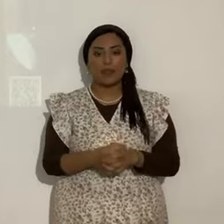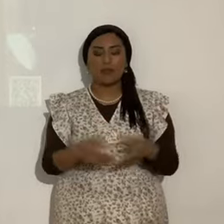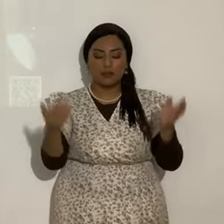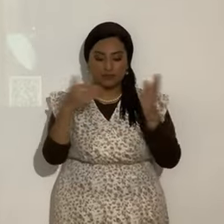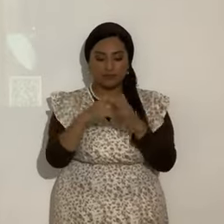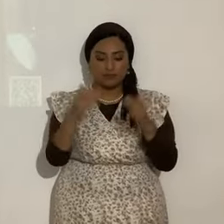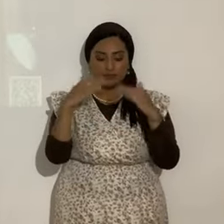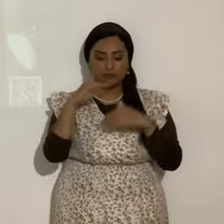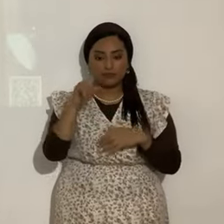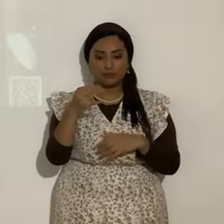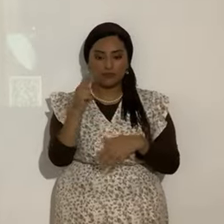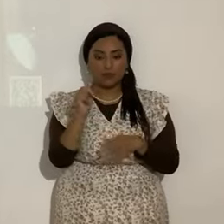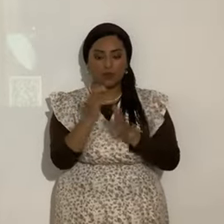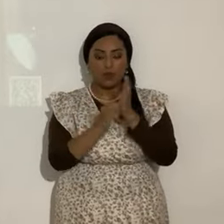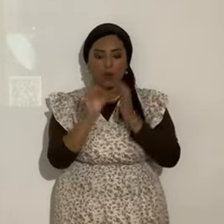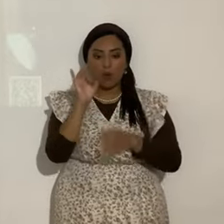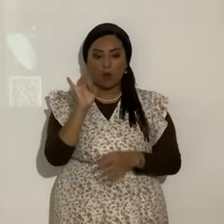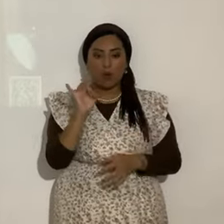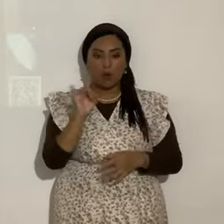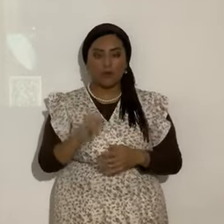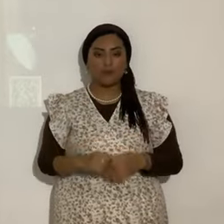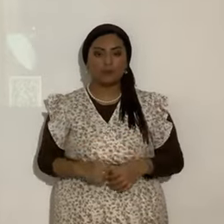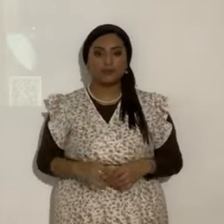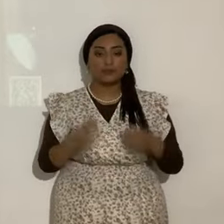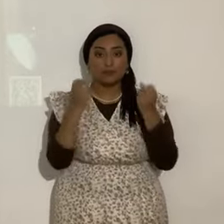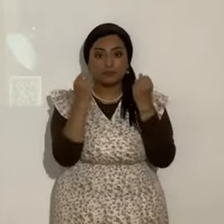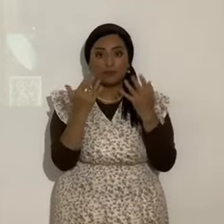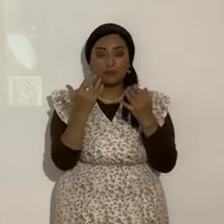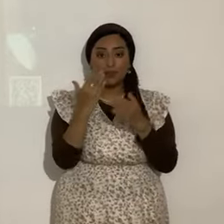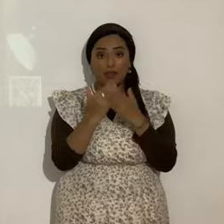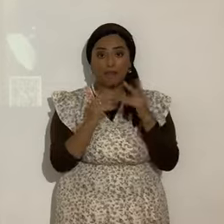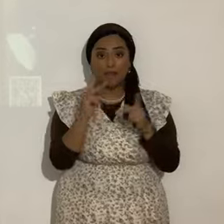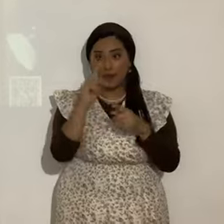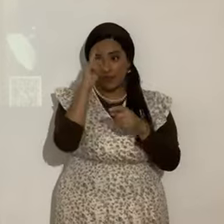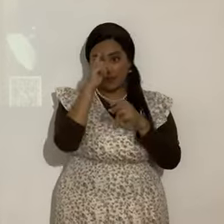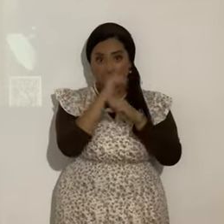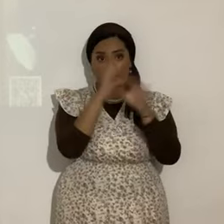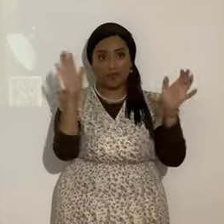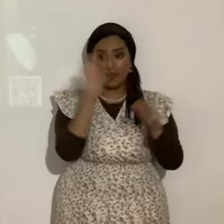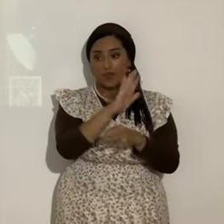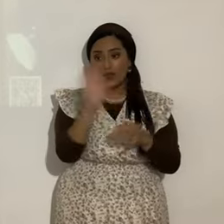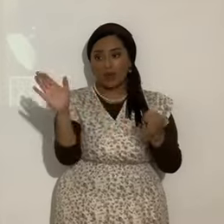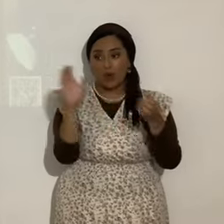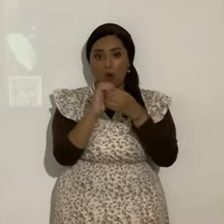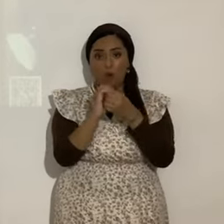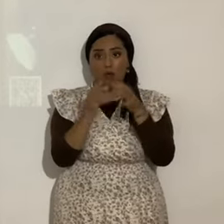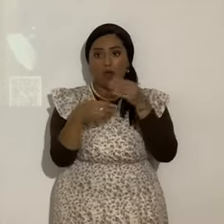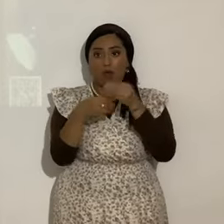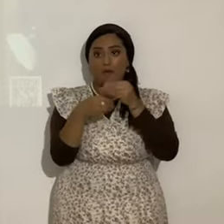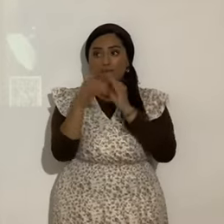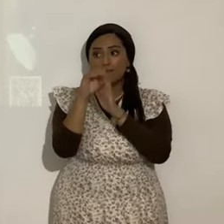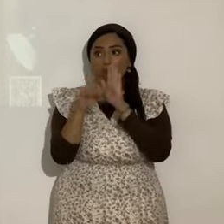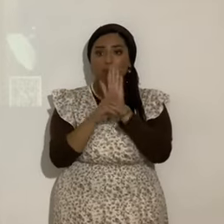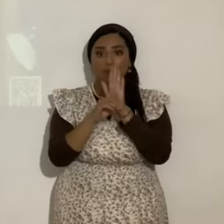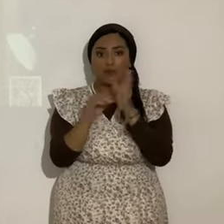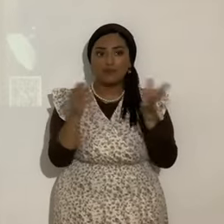¿de acuerdo? muchos a veces inventan sus propios tacanot dicen cantidad de cosas que no son